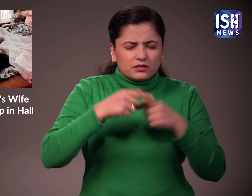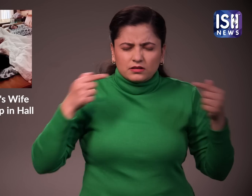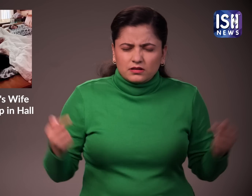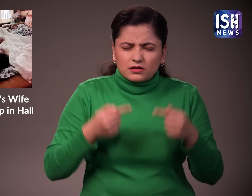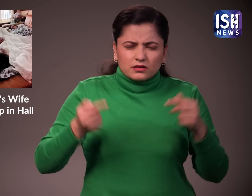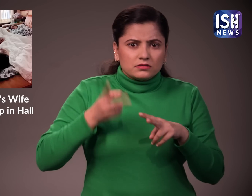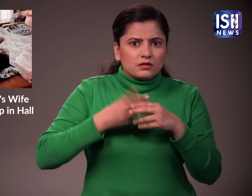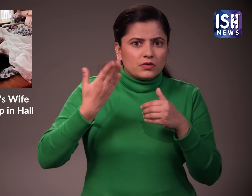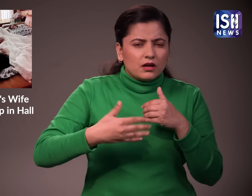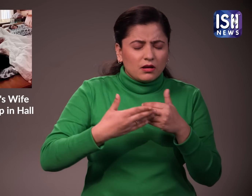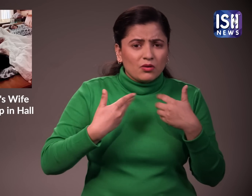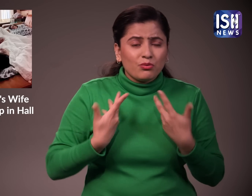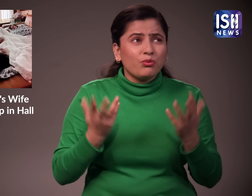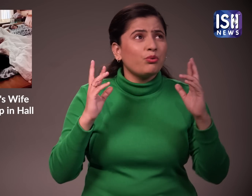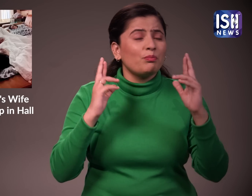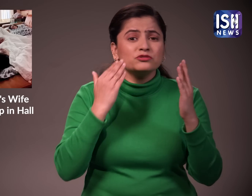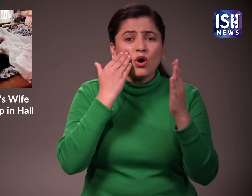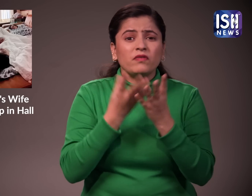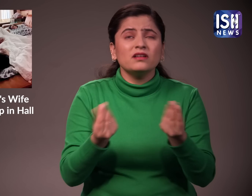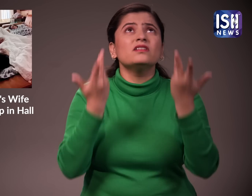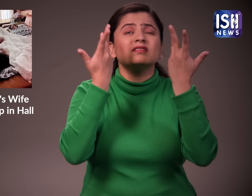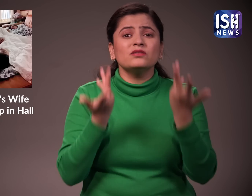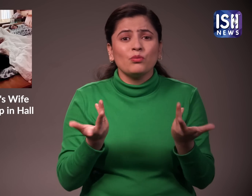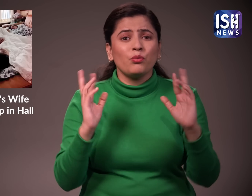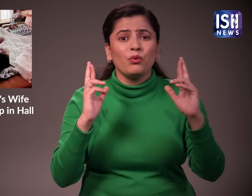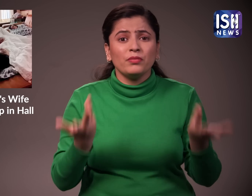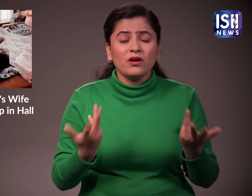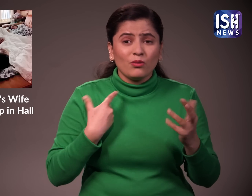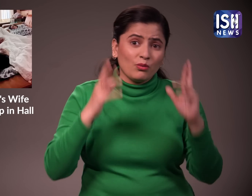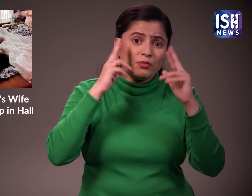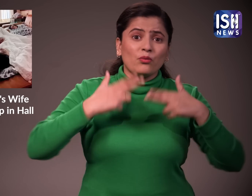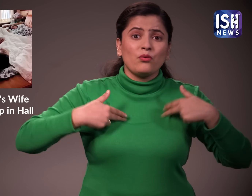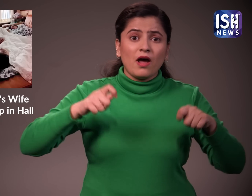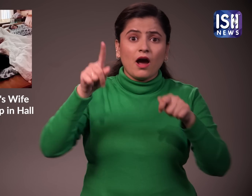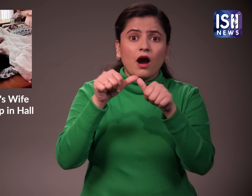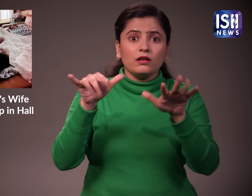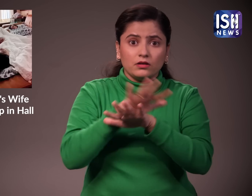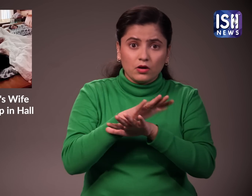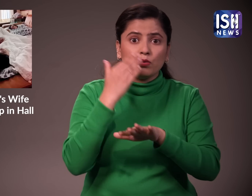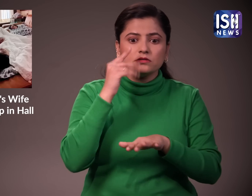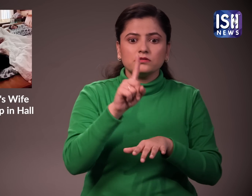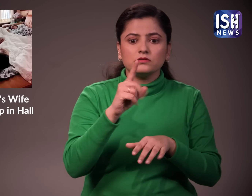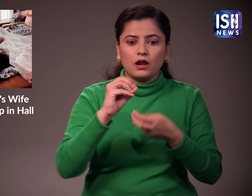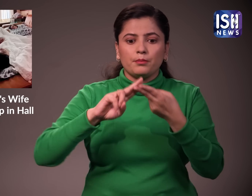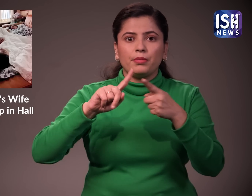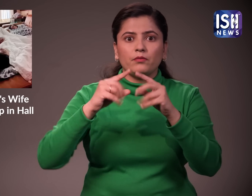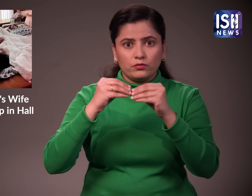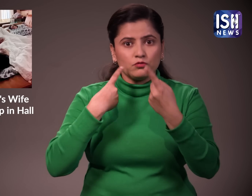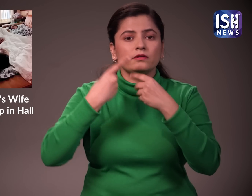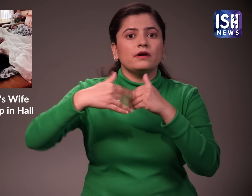क्या मेरे ससुराल वालों का उत्पिडन कभी खतम होगा अंदेरी कोट ने 10 फरविली 2023 को मामला